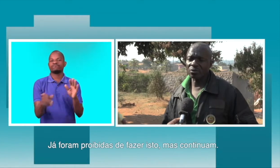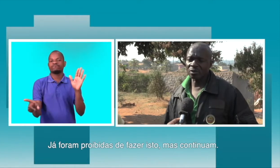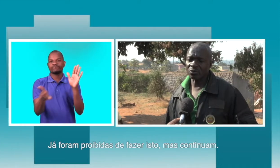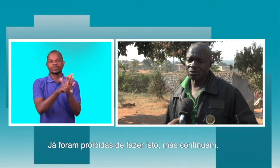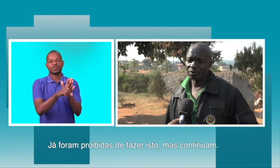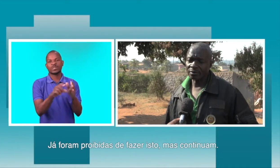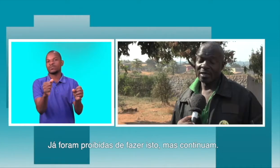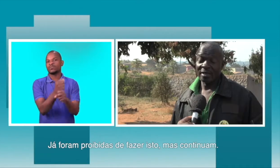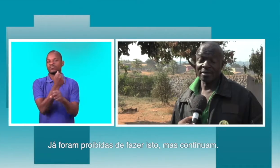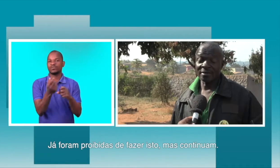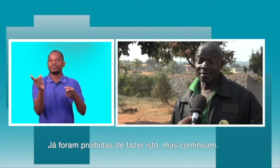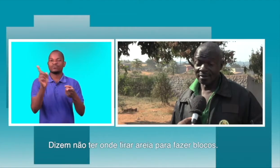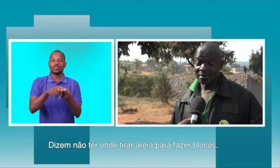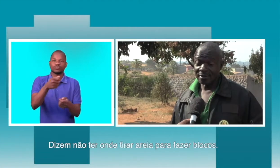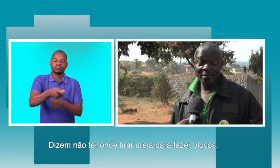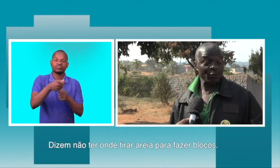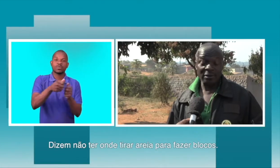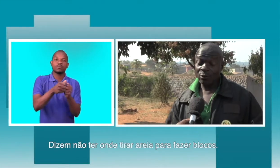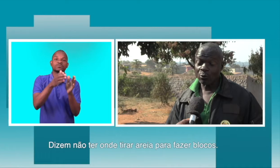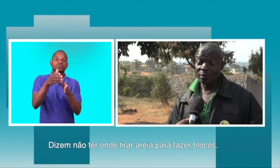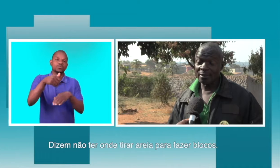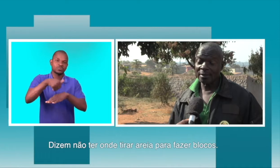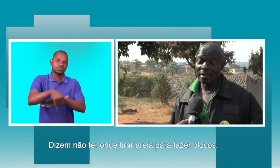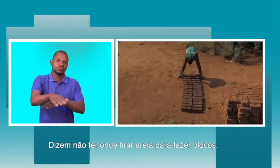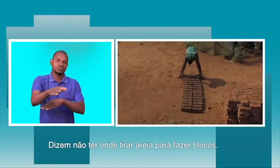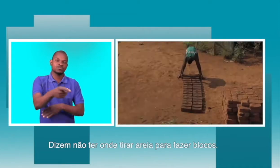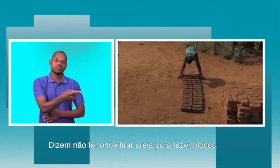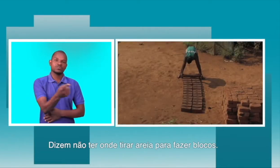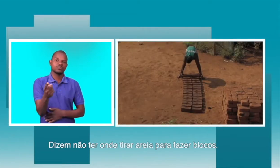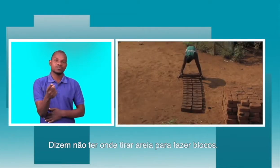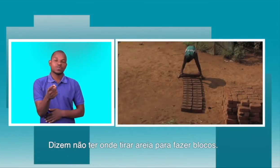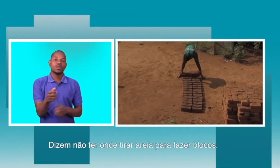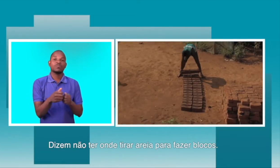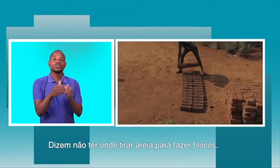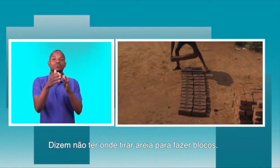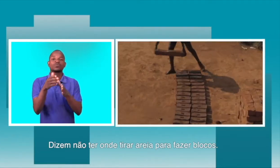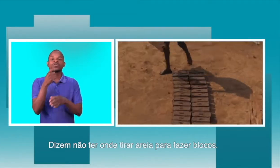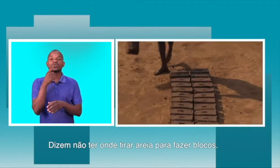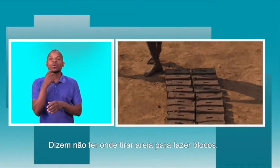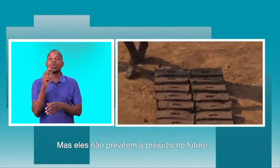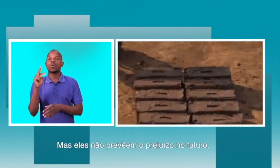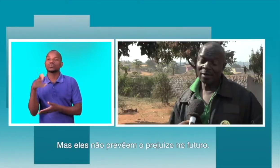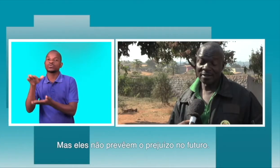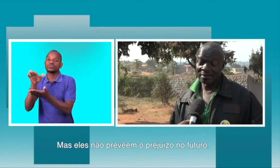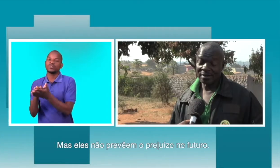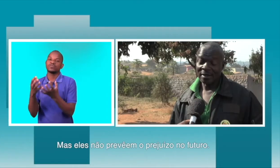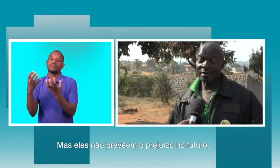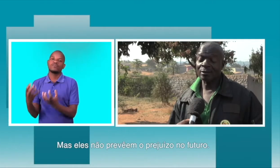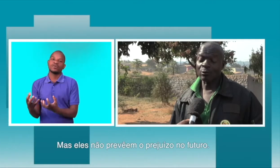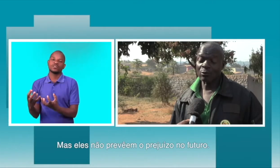continuam. O que eles dizem, dizem não ter onde tirar a arrea para fazer brugos. Mas eles não